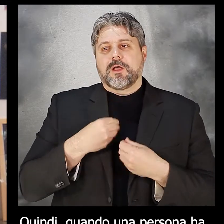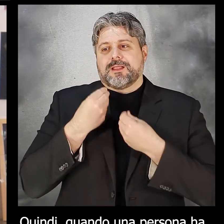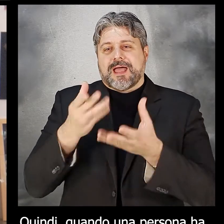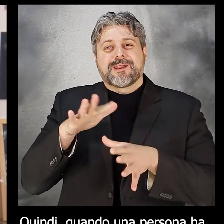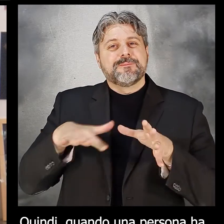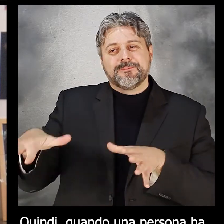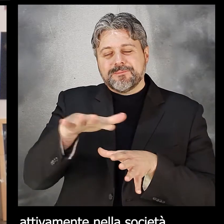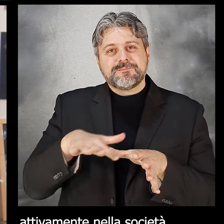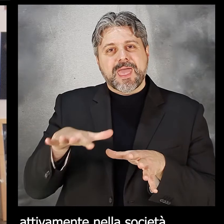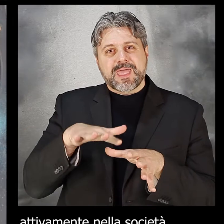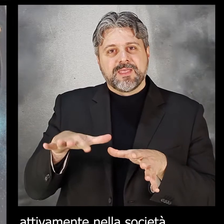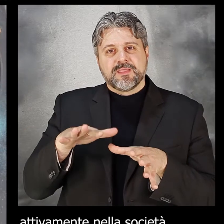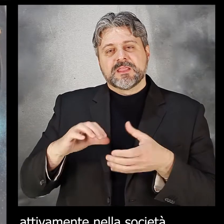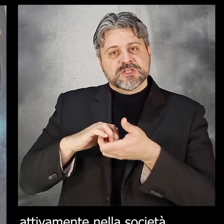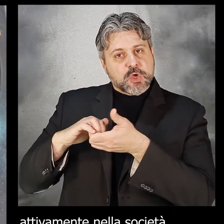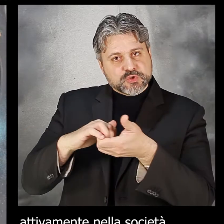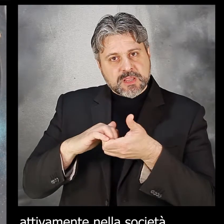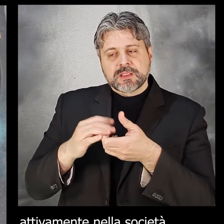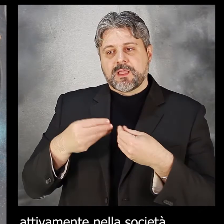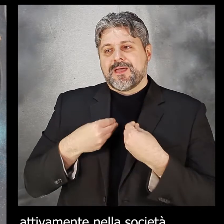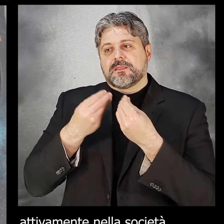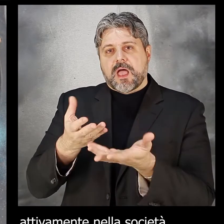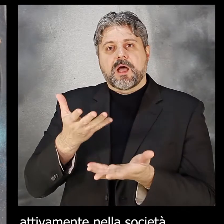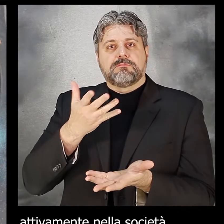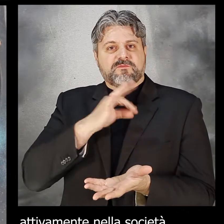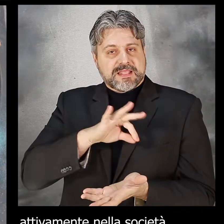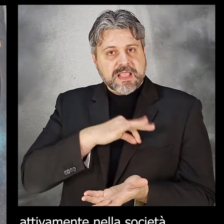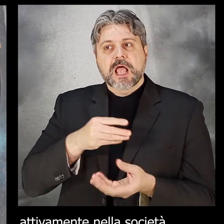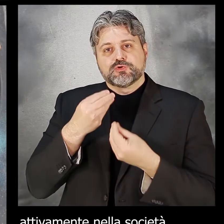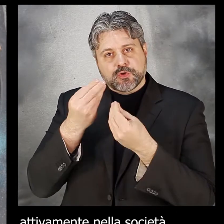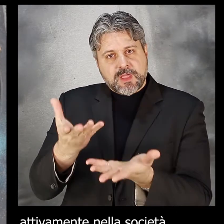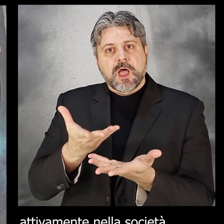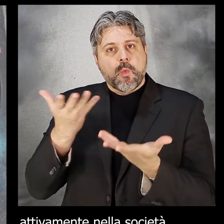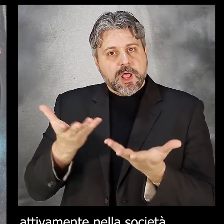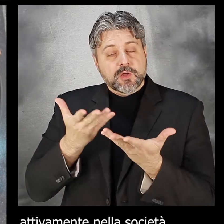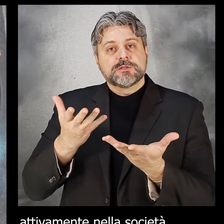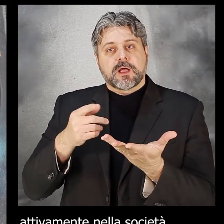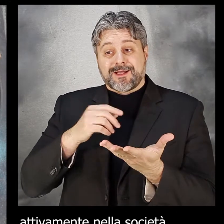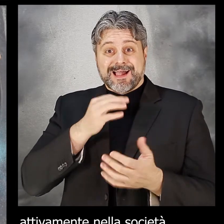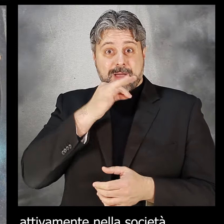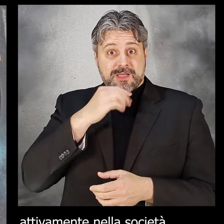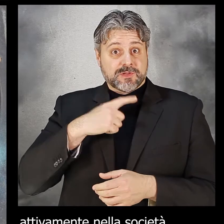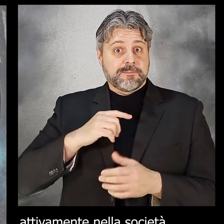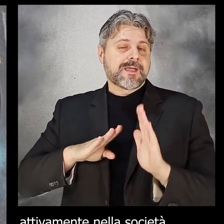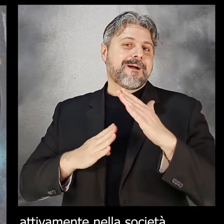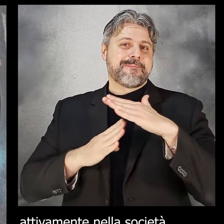possibilità di contribuire attivamente nella società, sviluppando al massimo le proprie